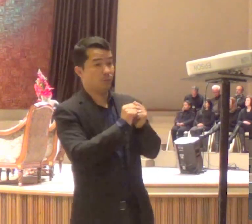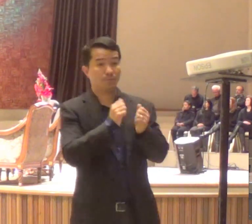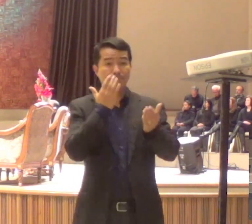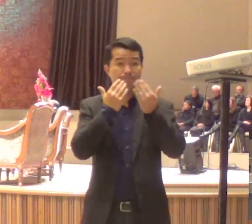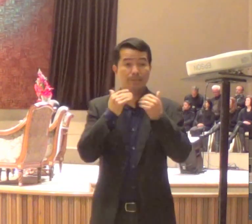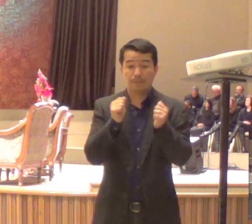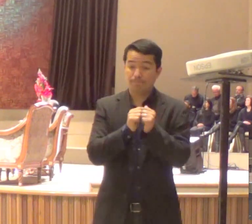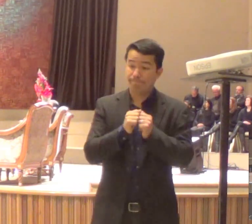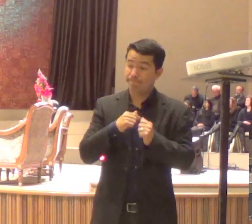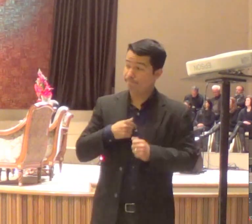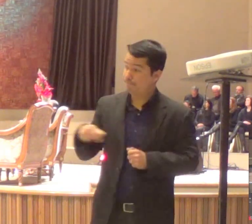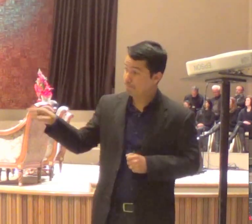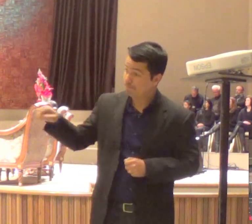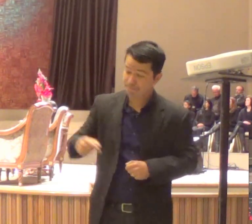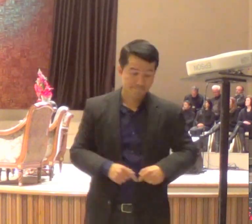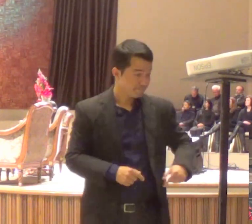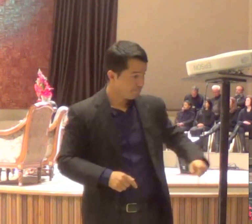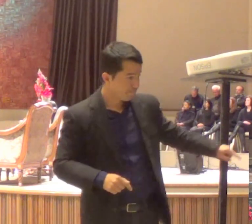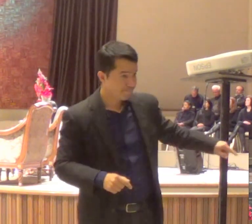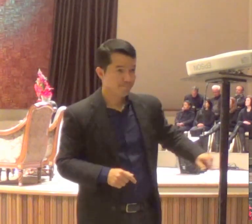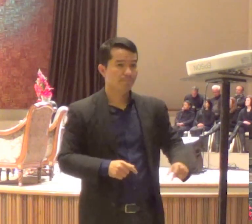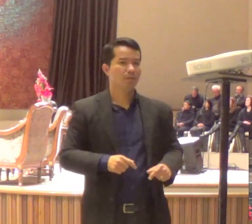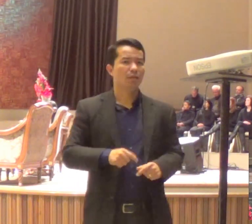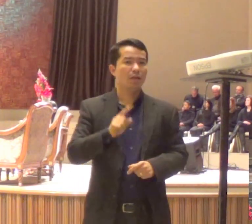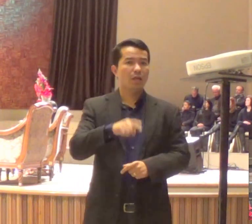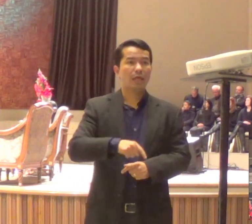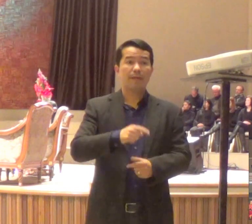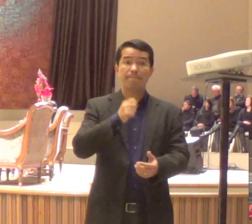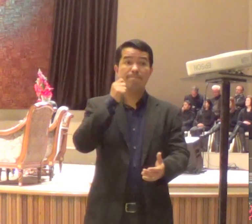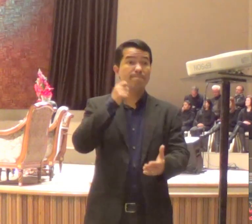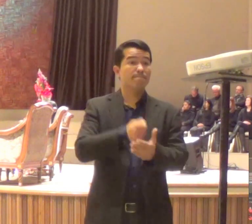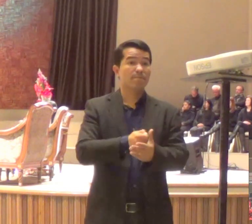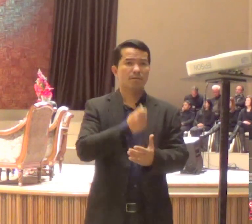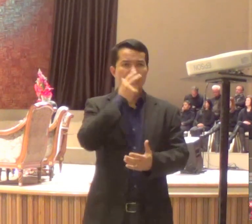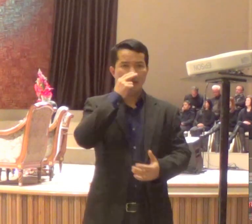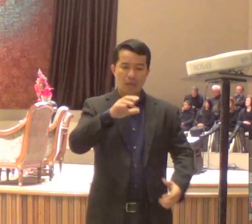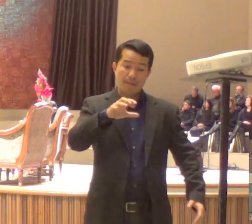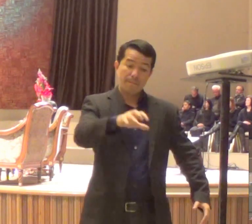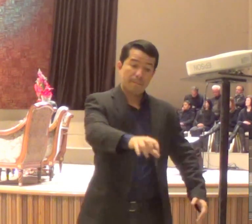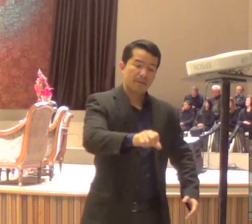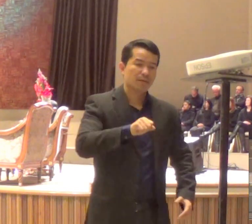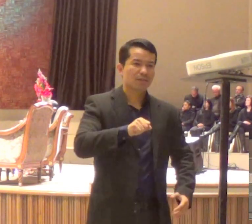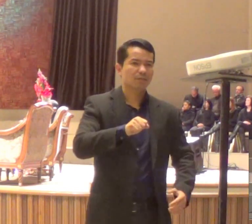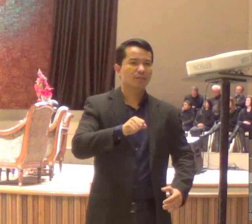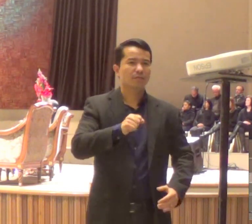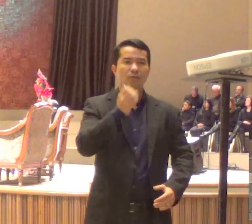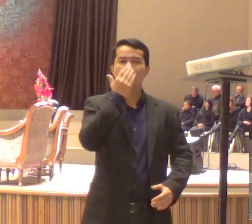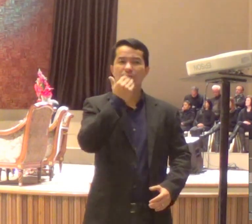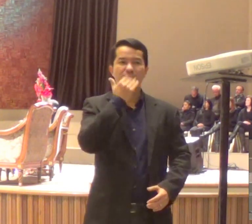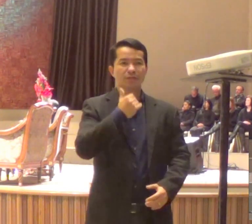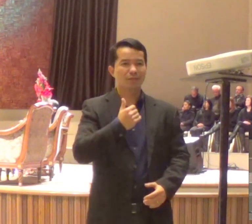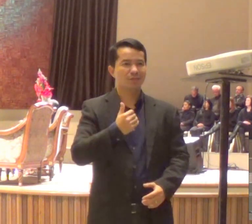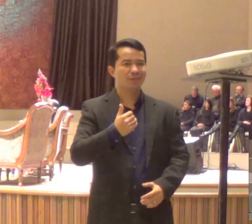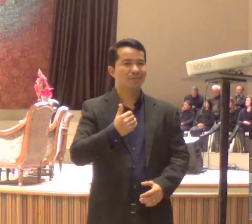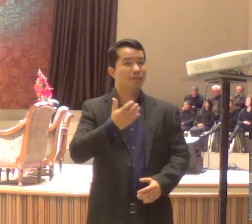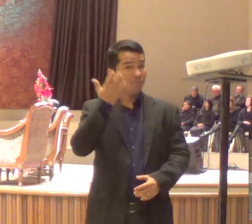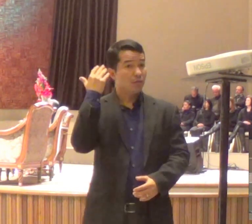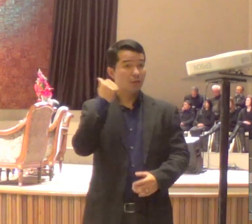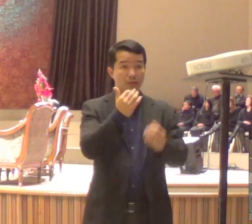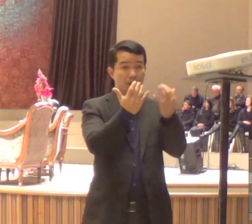né? E, gente, é literal, esse botar a mão no prato. Porque, naquele tempo, se comia com a mão. E,